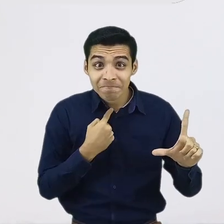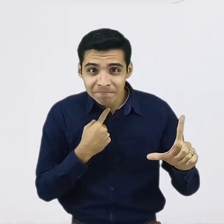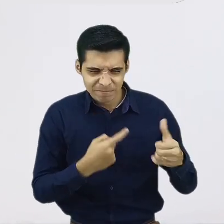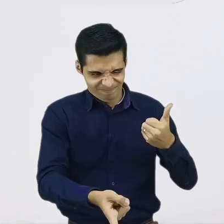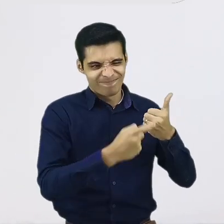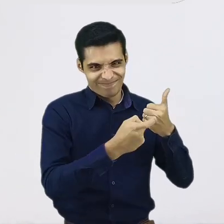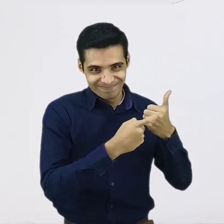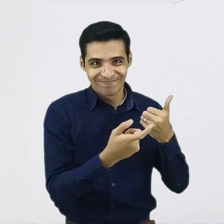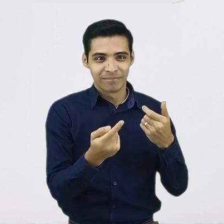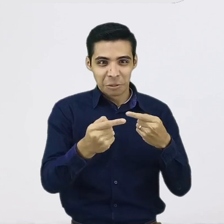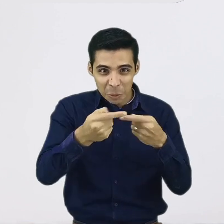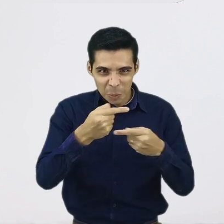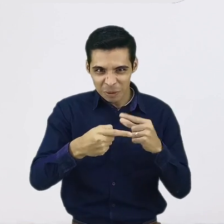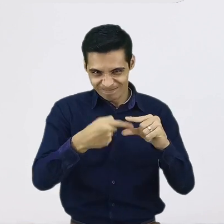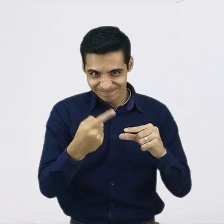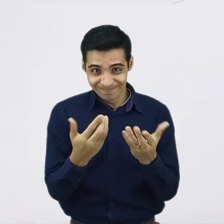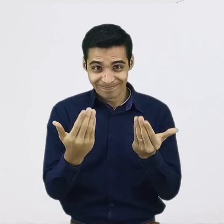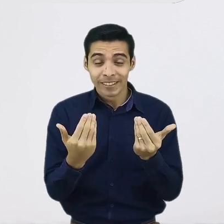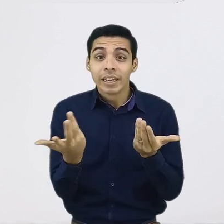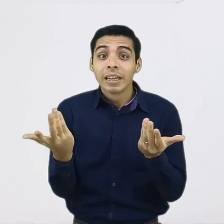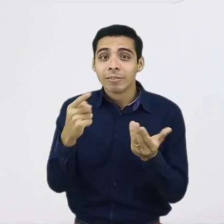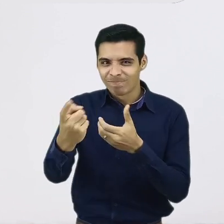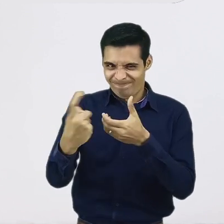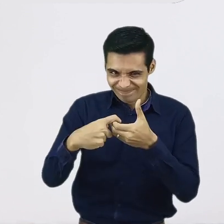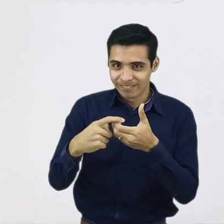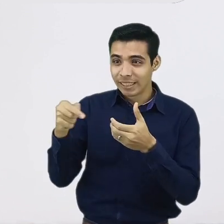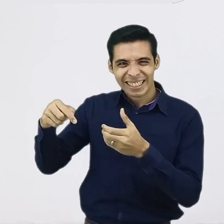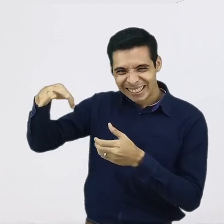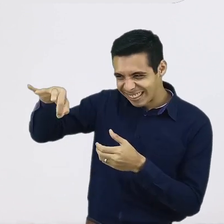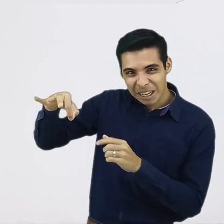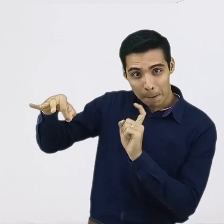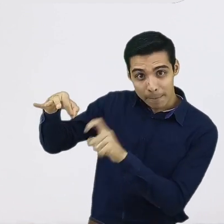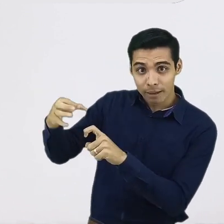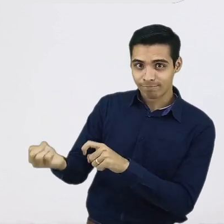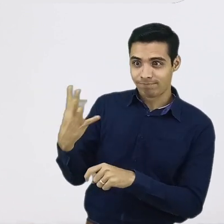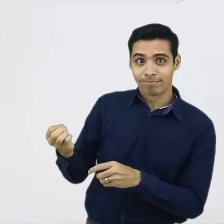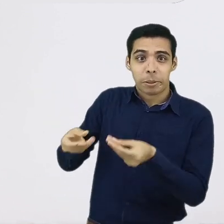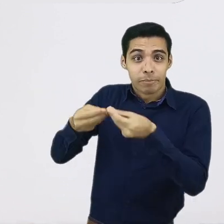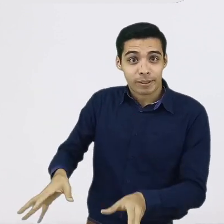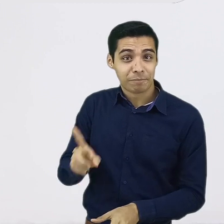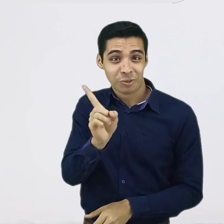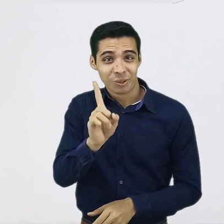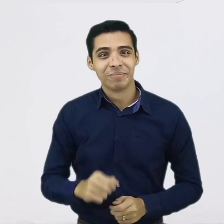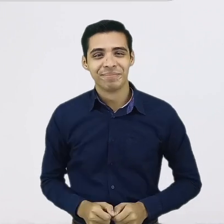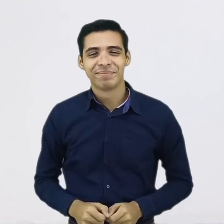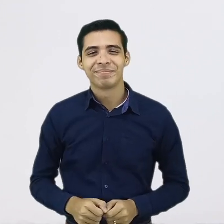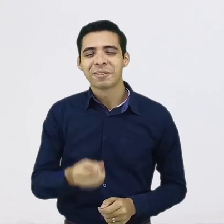comentario en la parte de abajo, suscribirte a este canal y por supuesto activar la campanita de notificaciones para no perderte de ningún video. Si